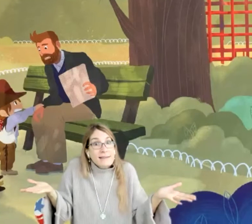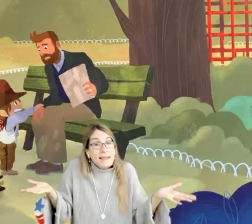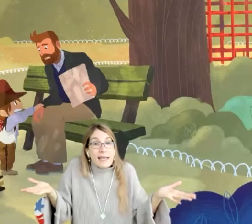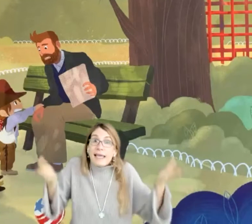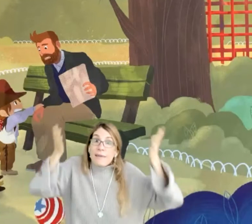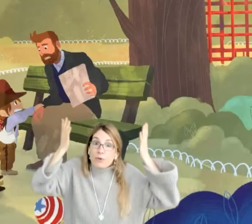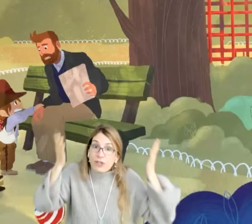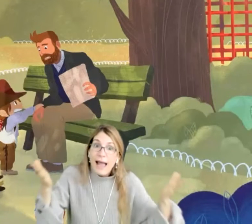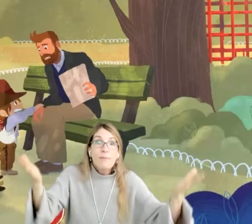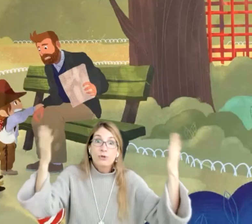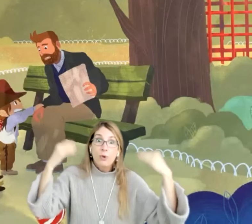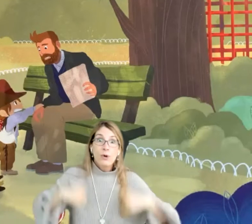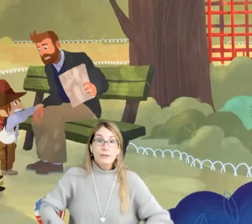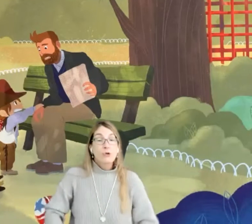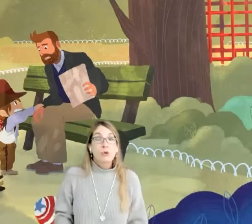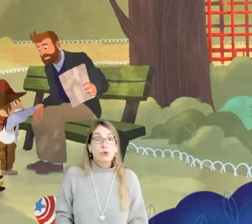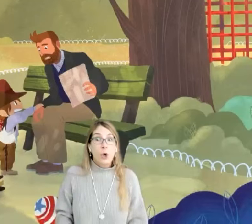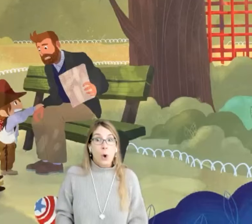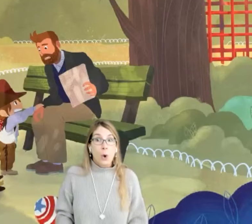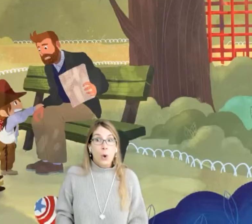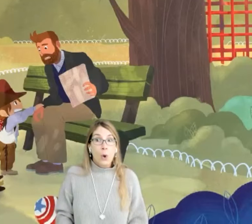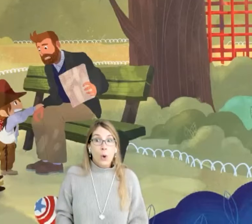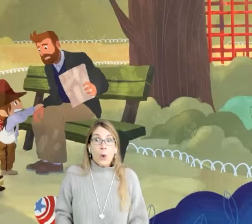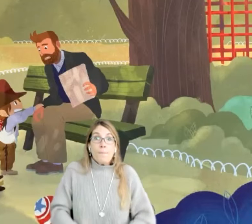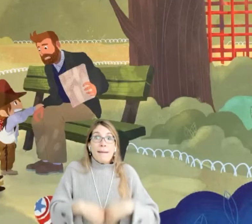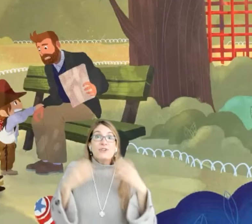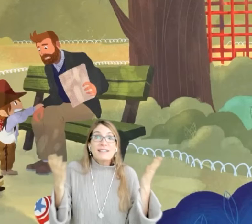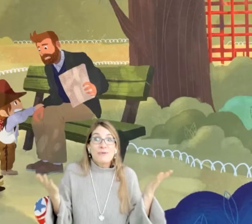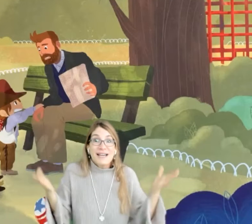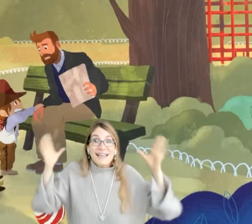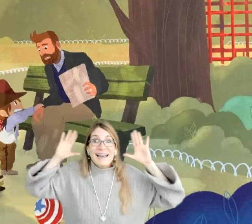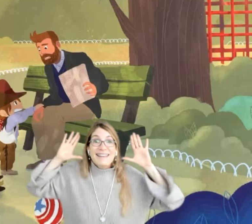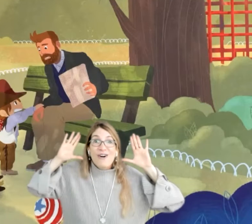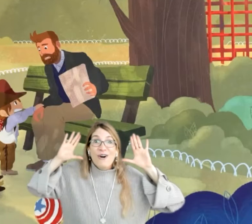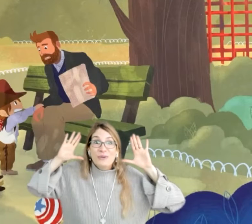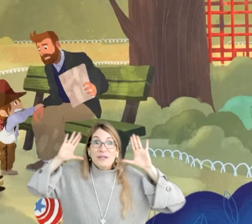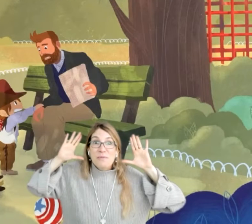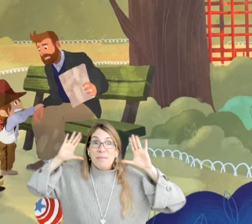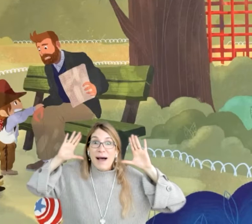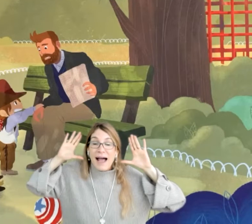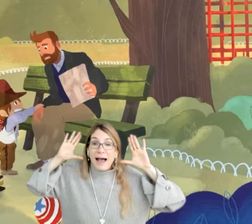Y buscamos una solución. Vamos a escuchar qué le dijo Oto a su papá.